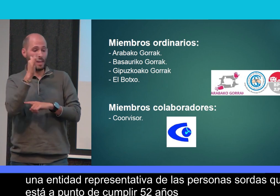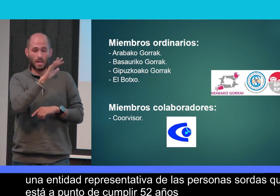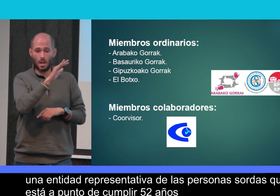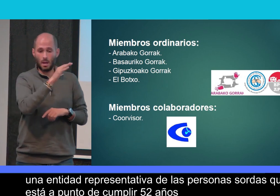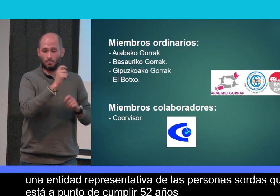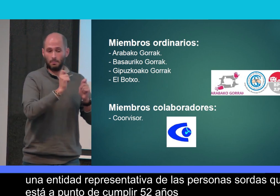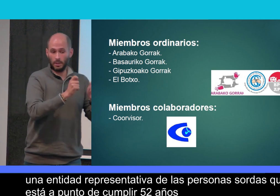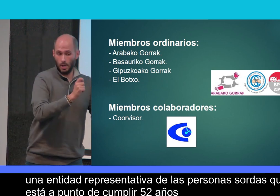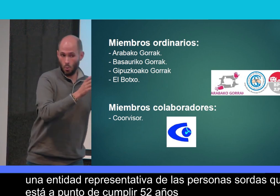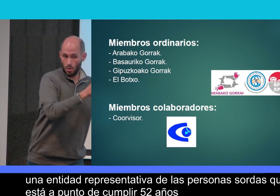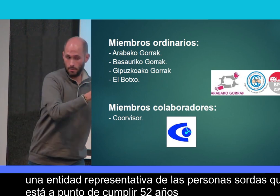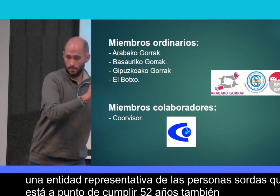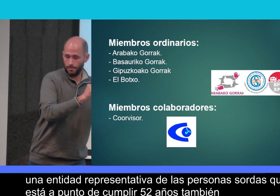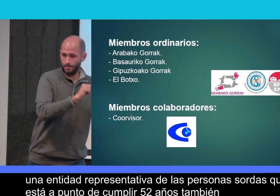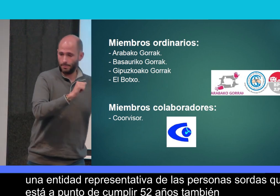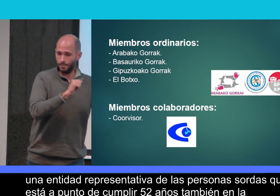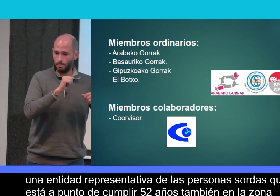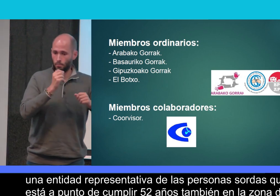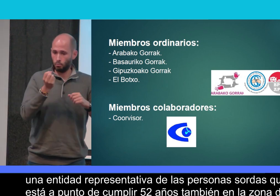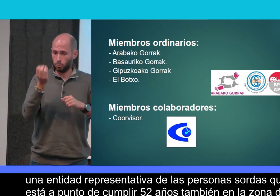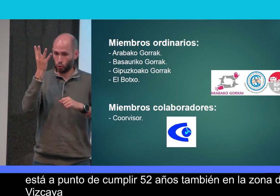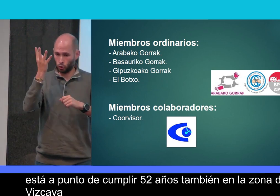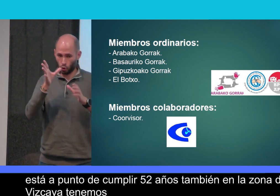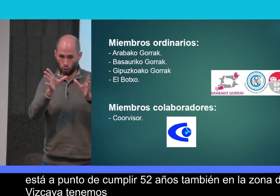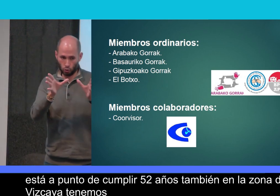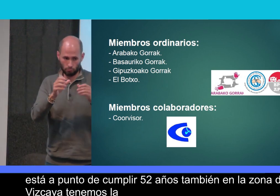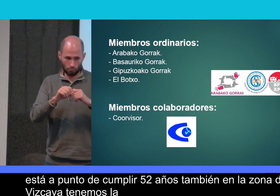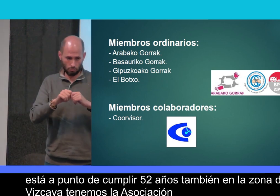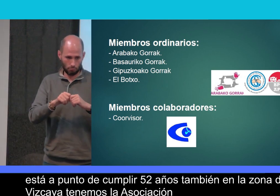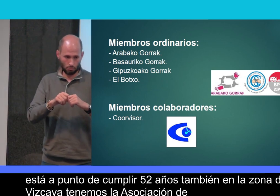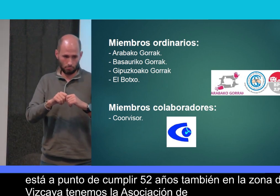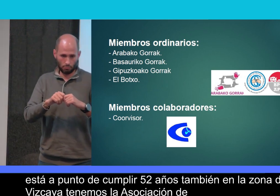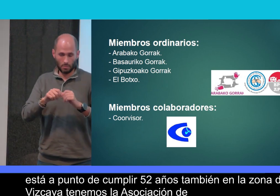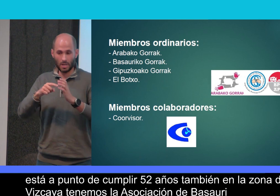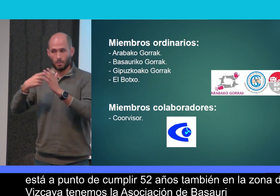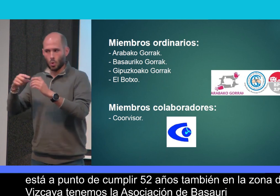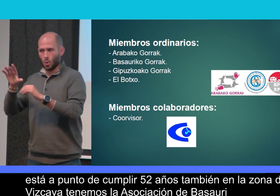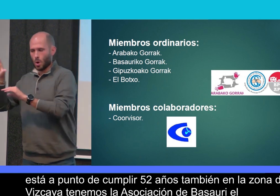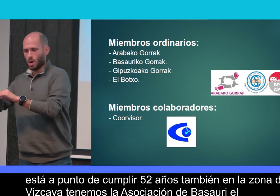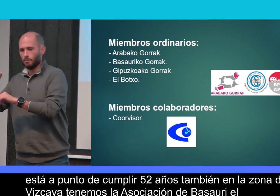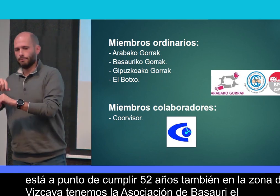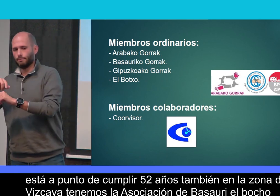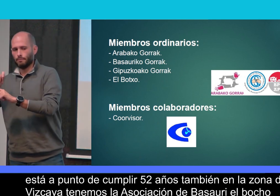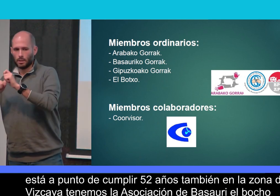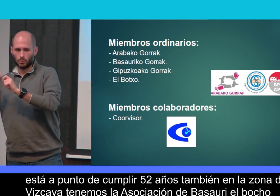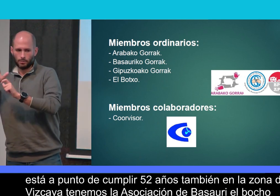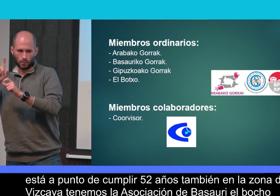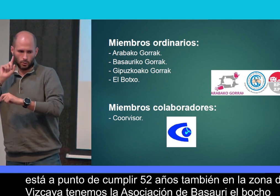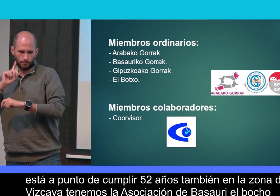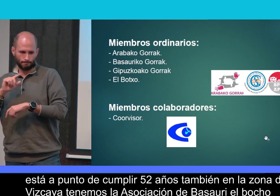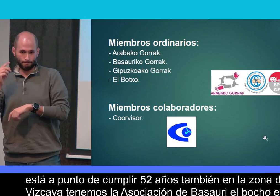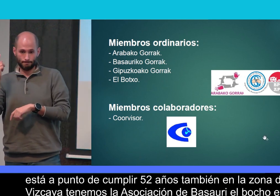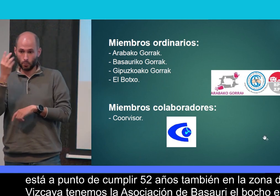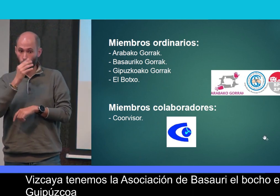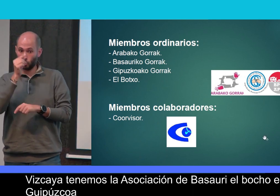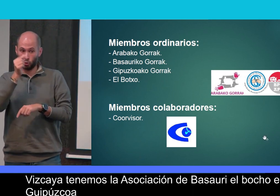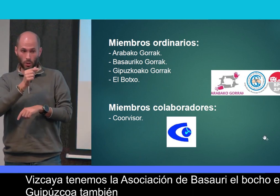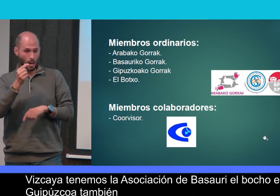También en la zona de Vizcaya tenemos la asociación de Basauri, el Bocho, en Guipúzcoa también, la asociación de personas